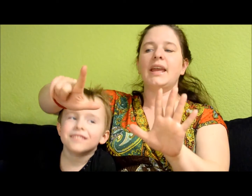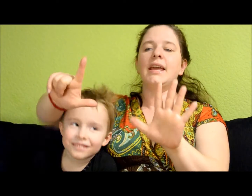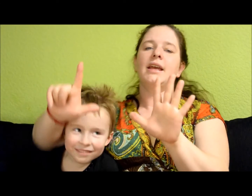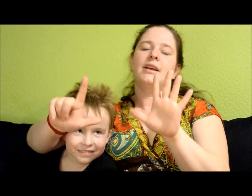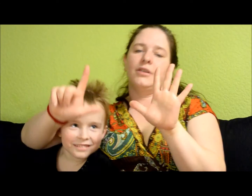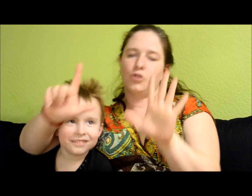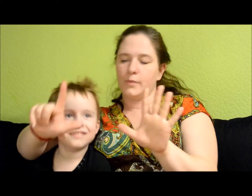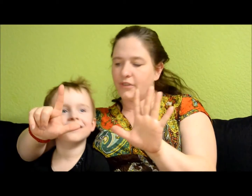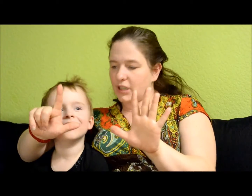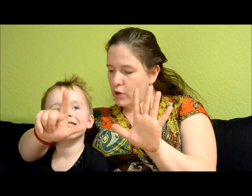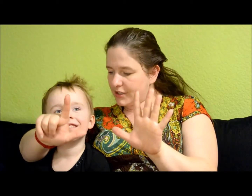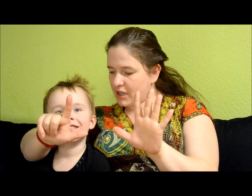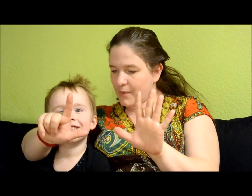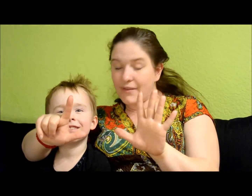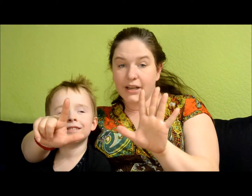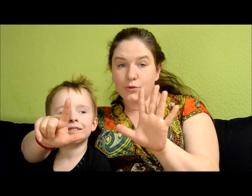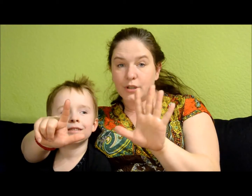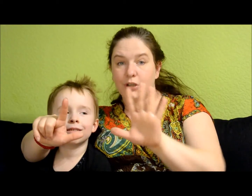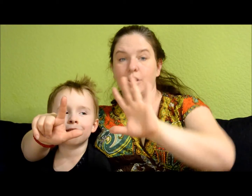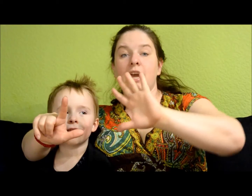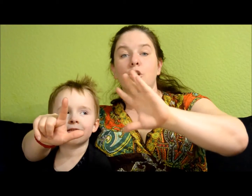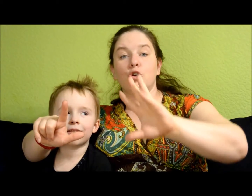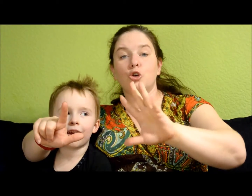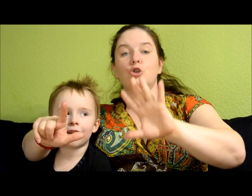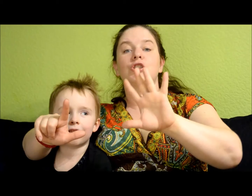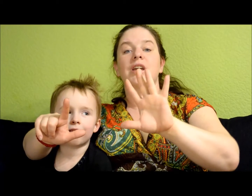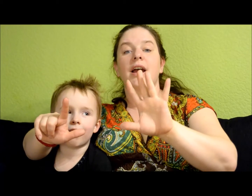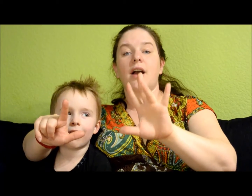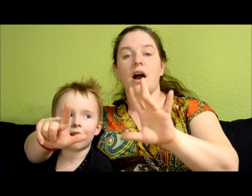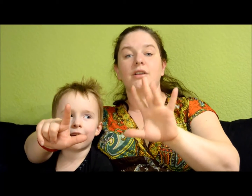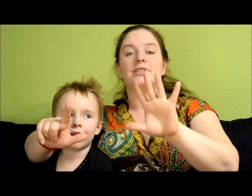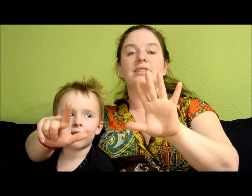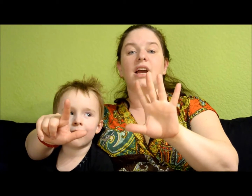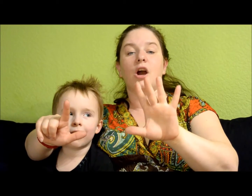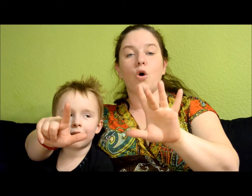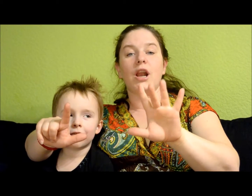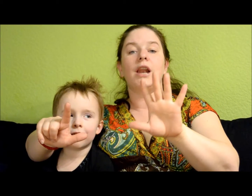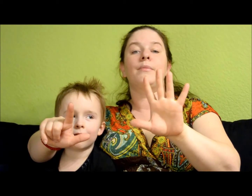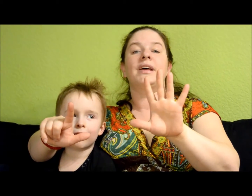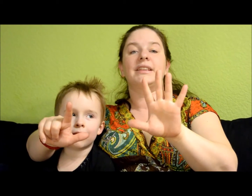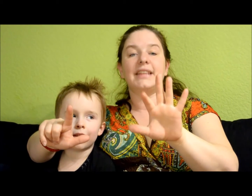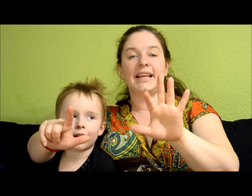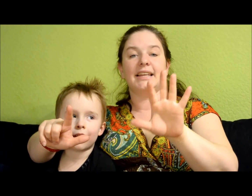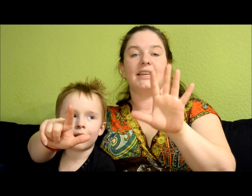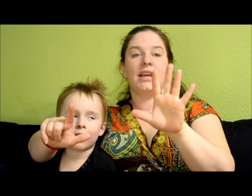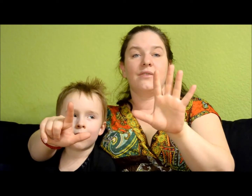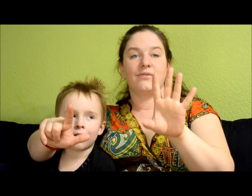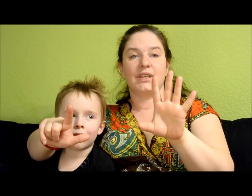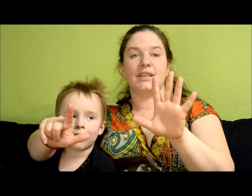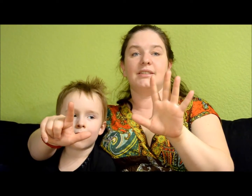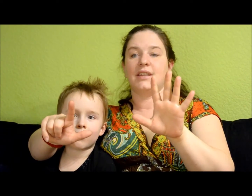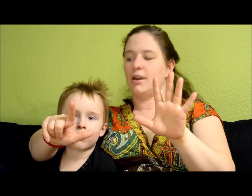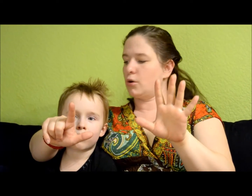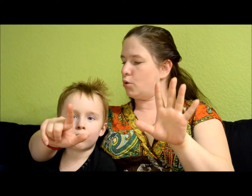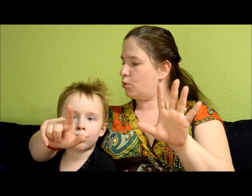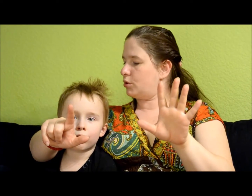Kui ma võtan ühe sõrme veel juurde, on üks! Kaks! Kolm! Neli! Viis! Kuus!